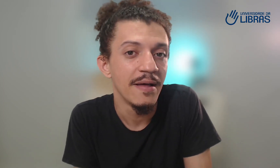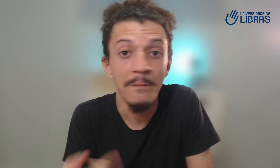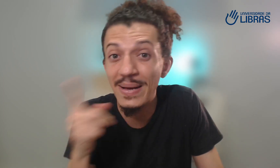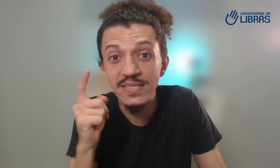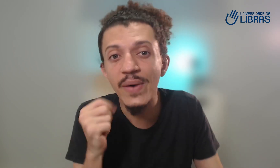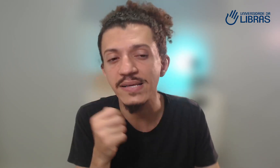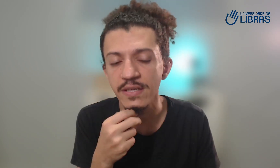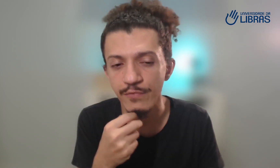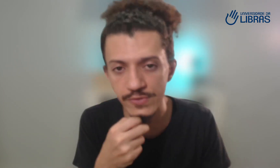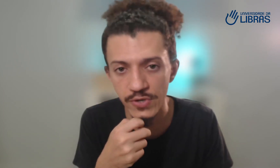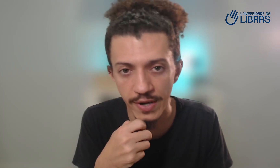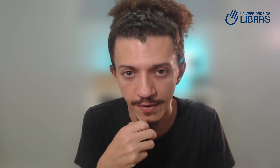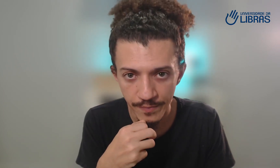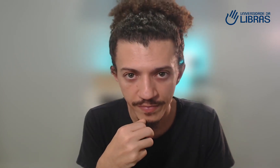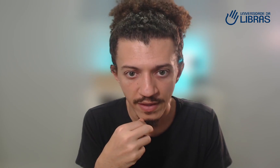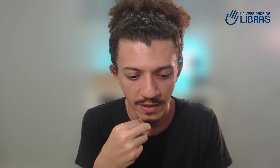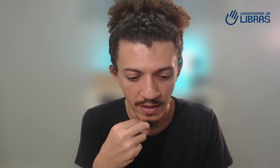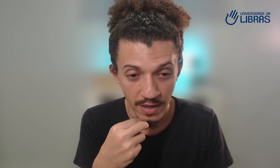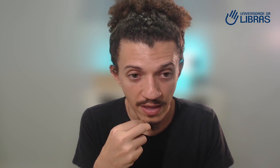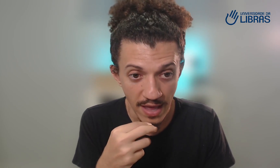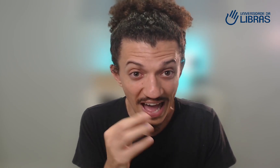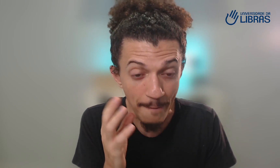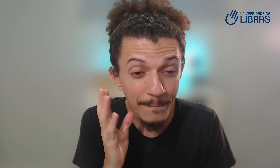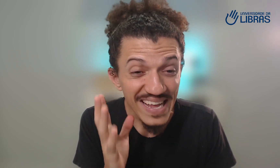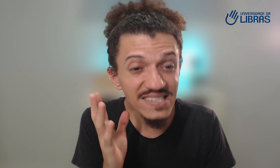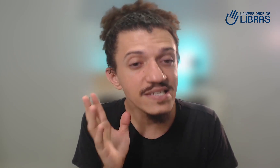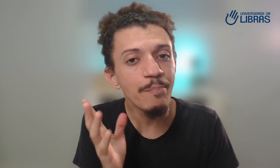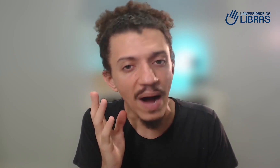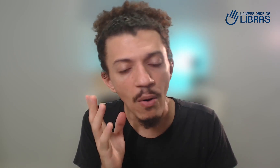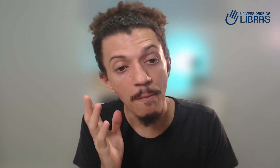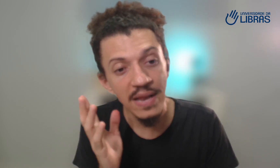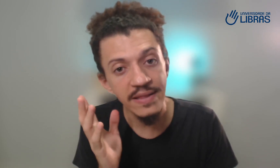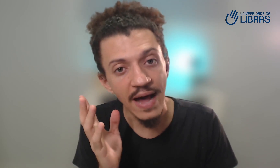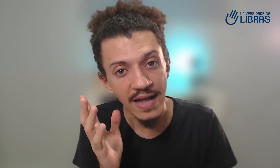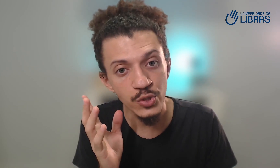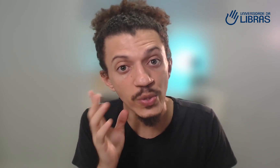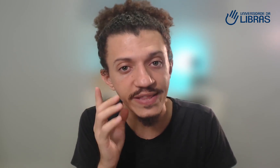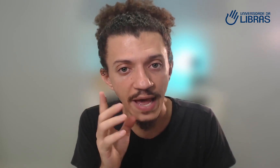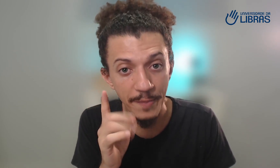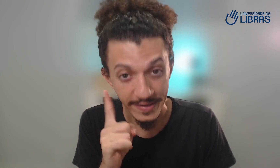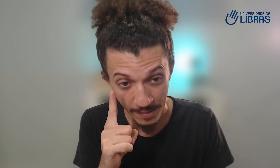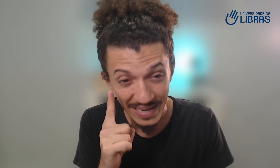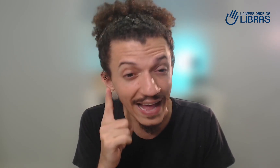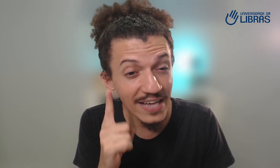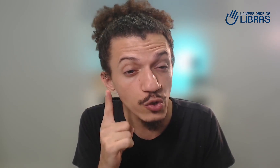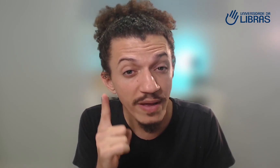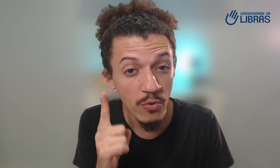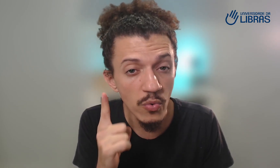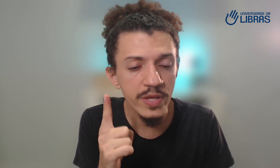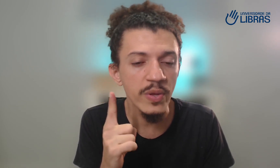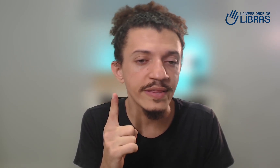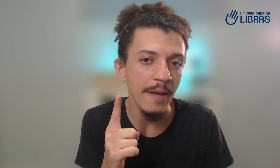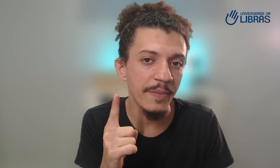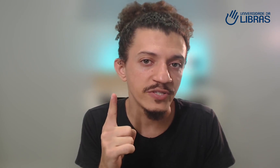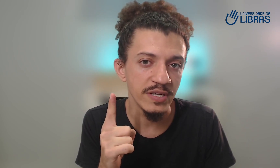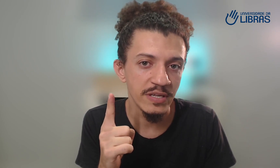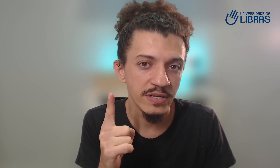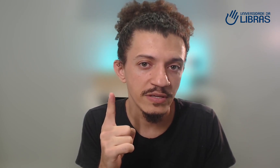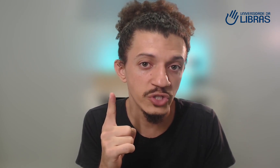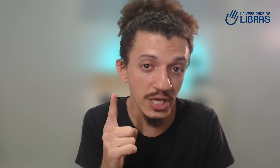Mas não é assim que funciona. A principal habilidade do intérprete, a habilidade número um que o intérprete de